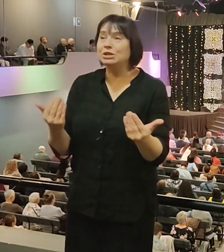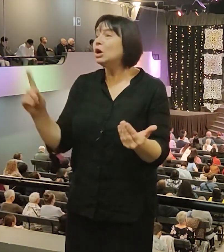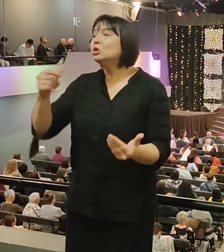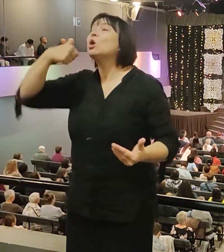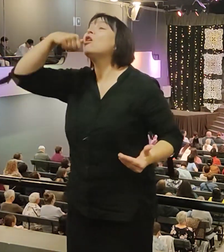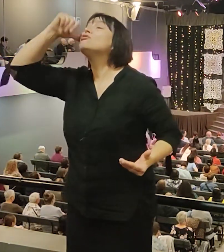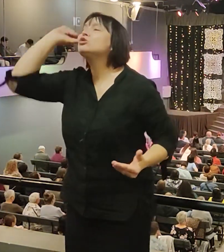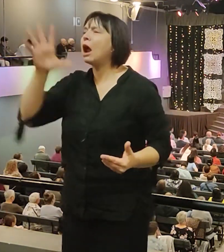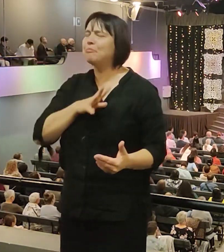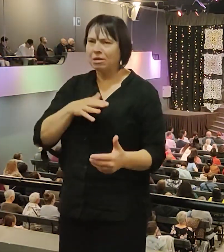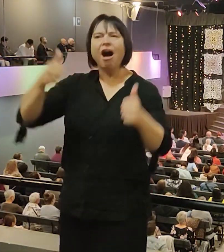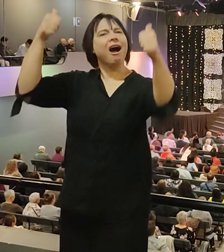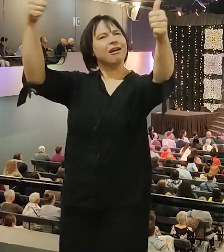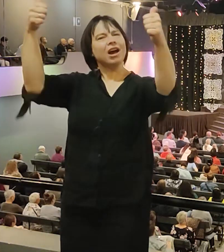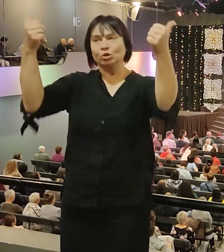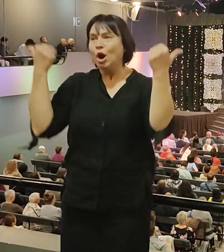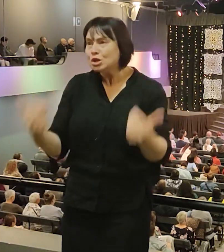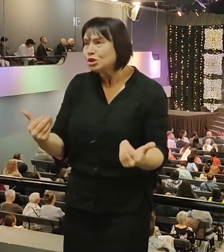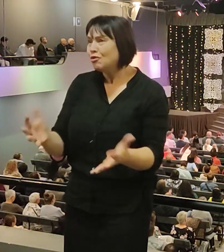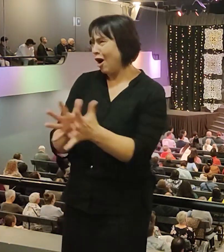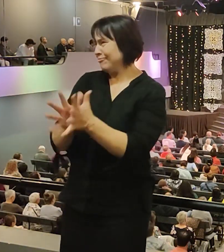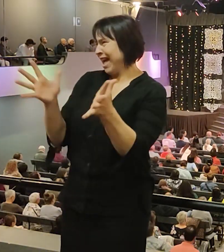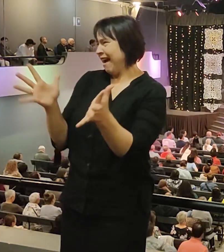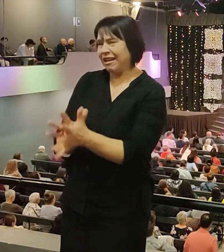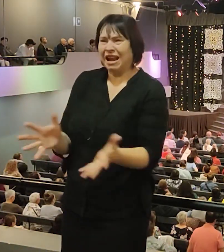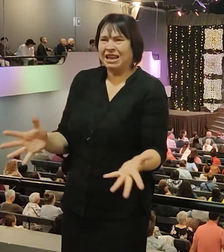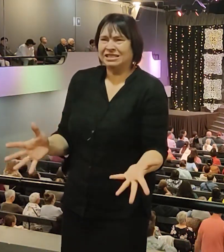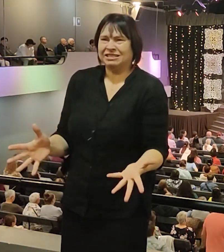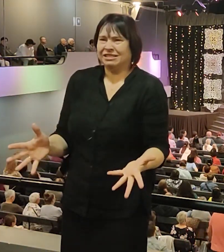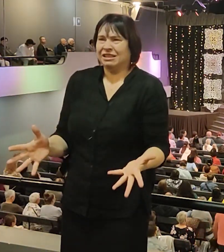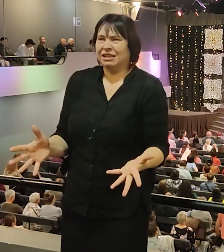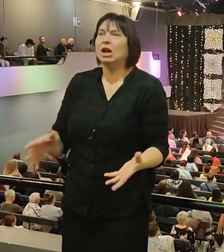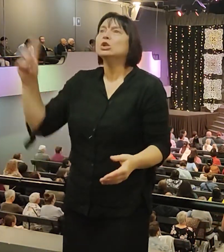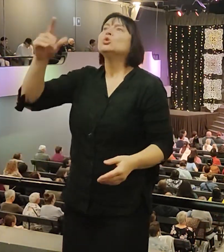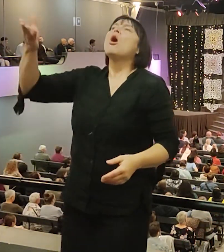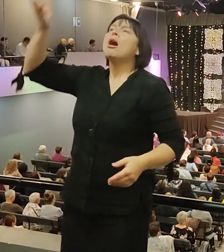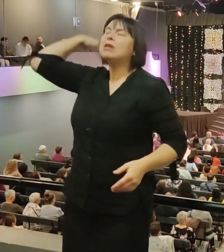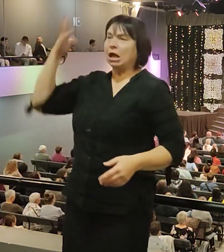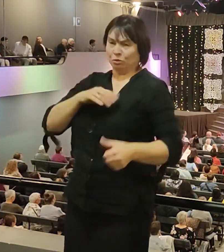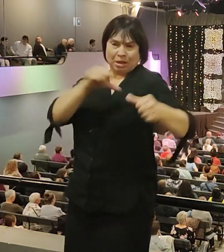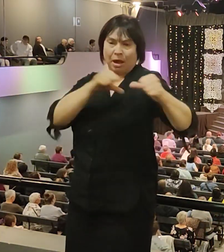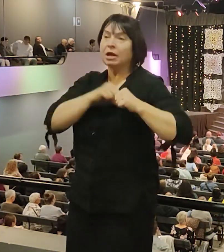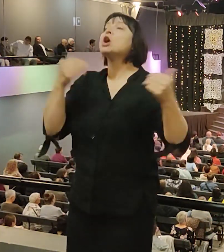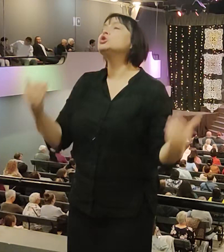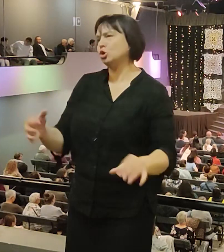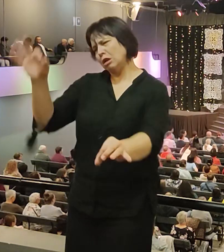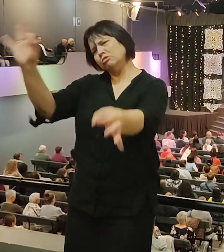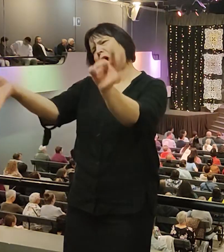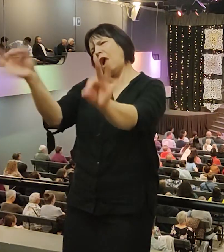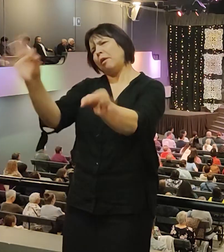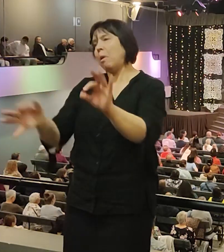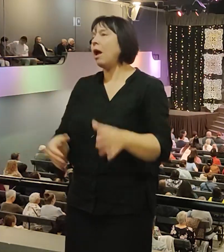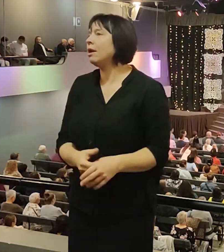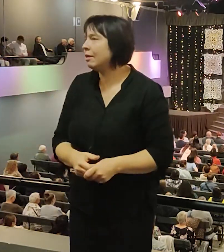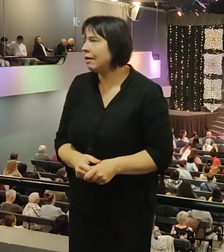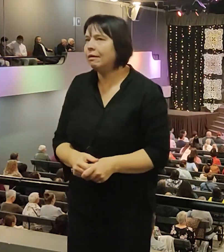Европе. Что вчера было святым, сегодня нормально, сегодня нормально, грешным, сегодня нормально. Что святым это не надо.